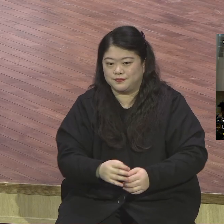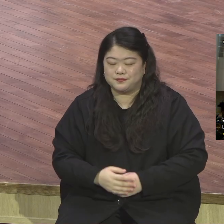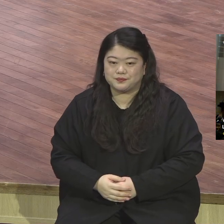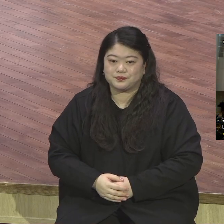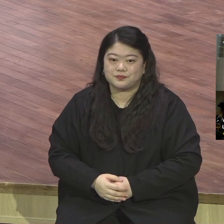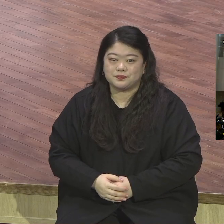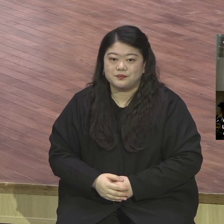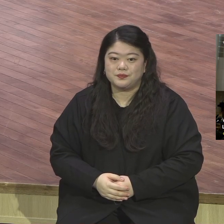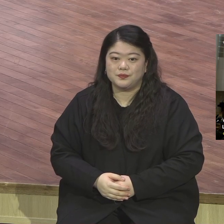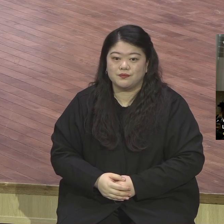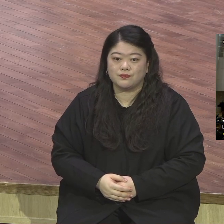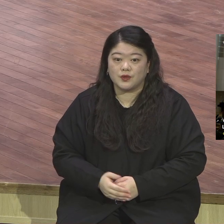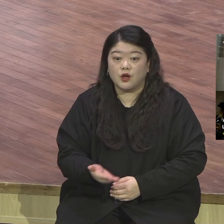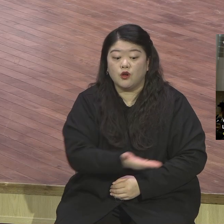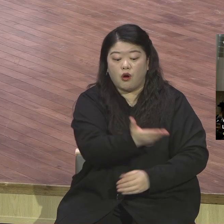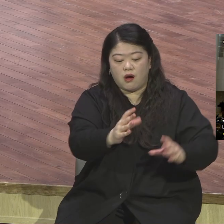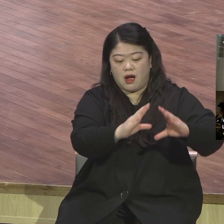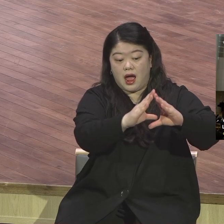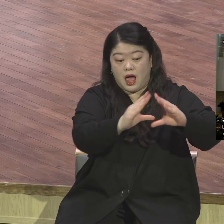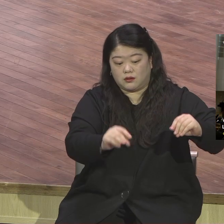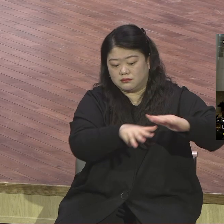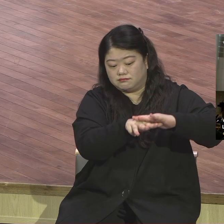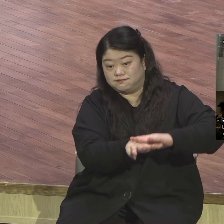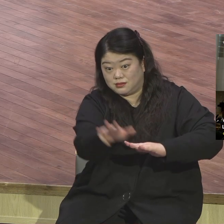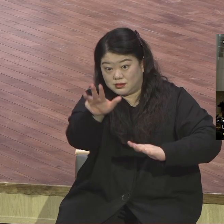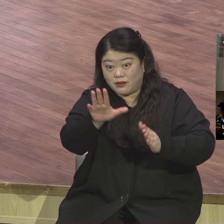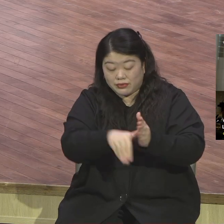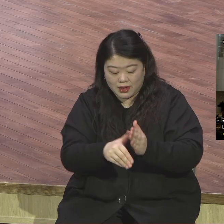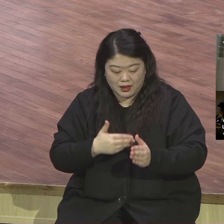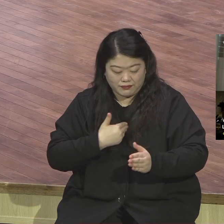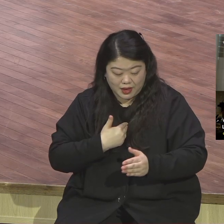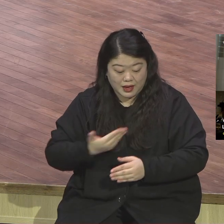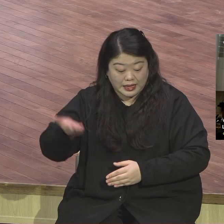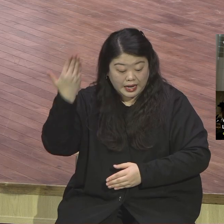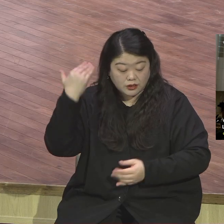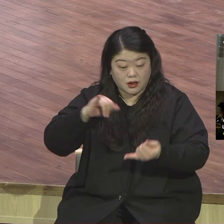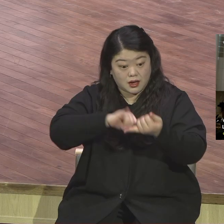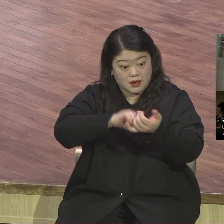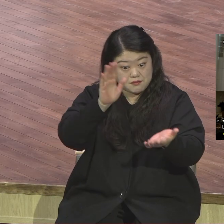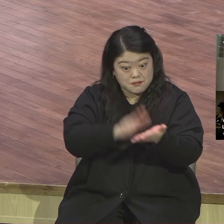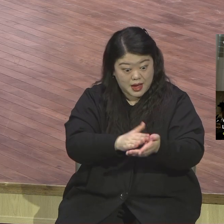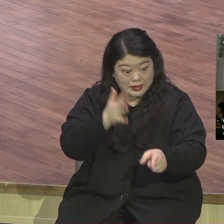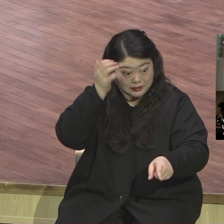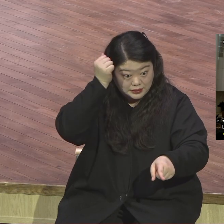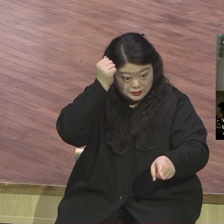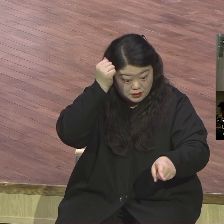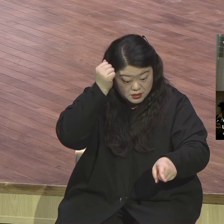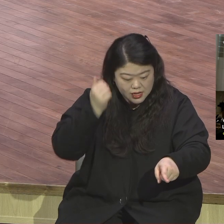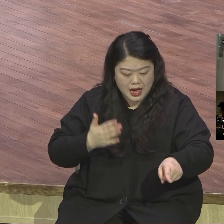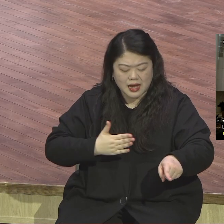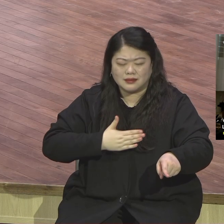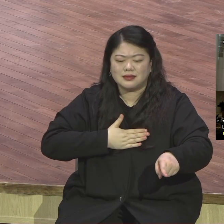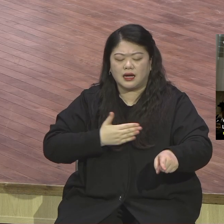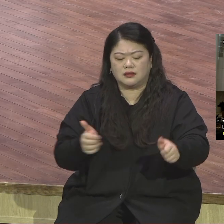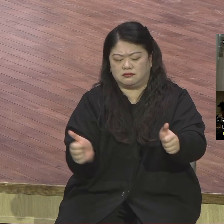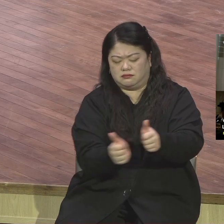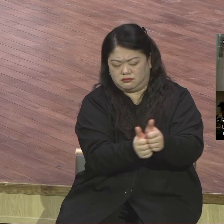애굽에서 나올 때에 내가 너희와 은약한 말과 나의 영이 계속하여 너희 가운데